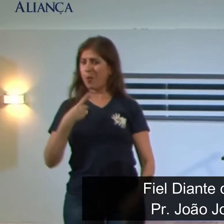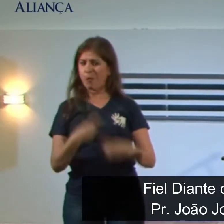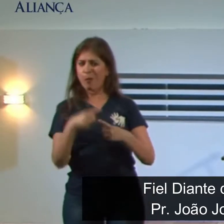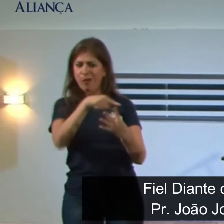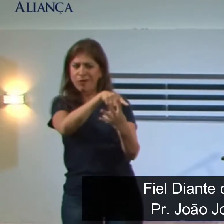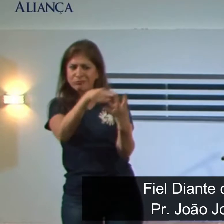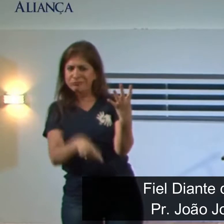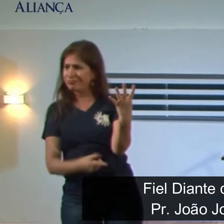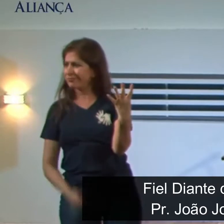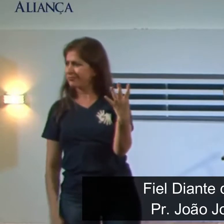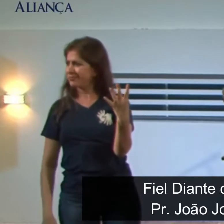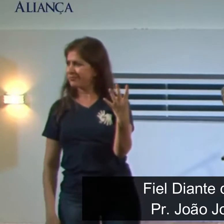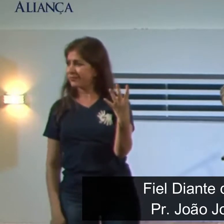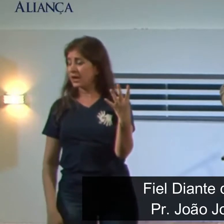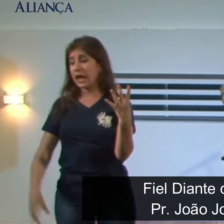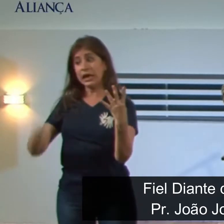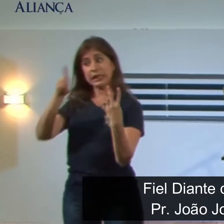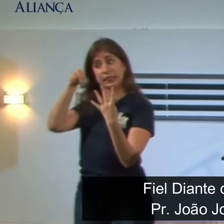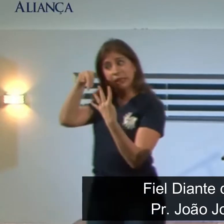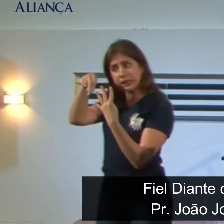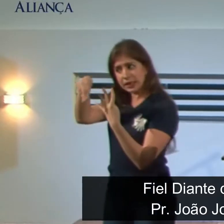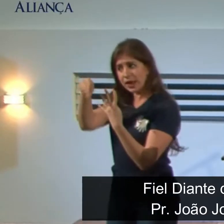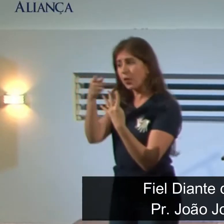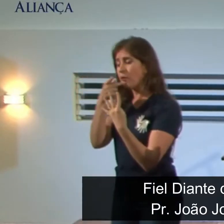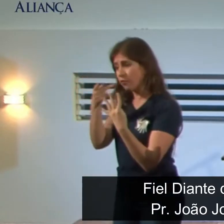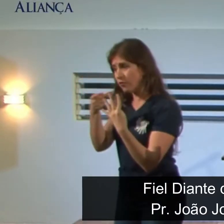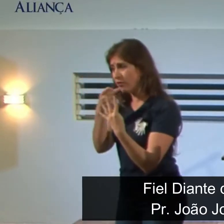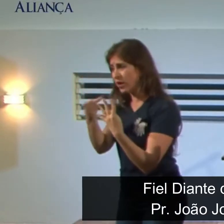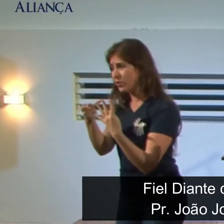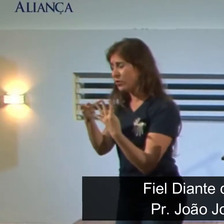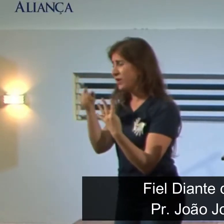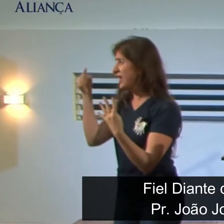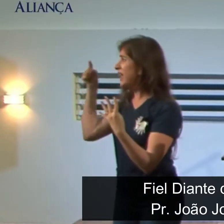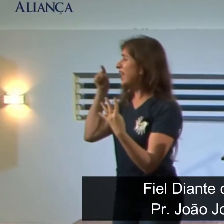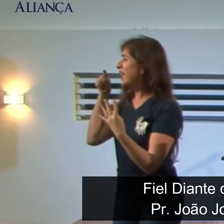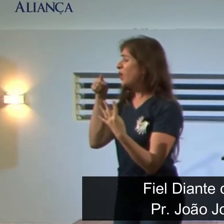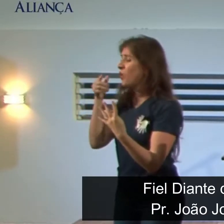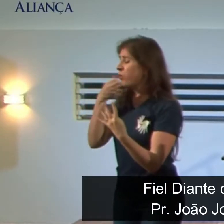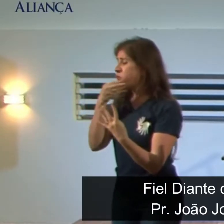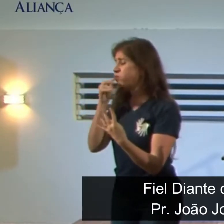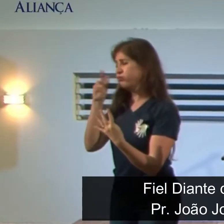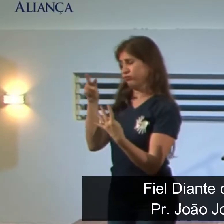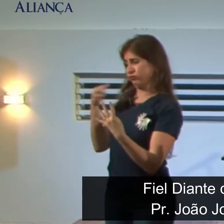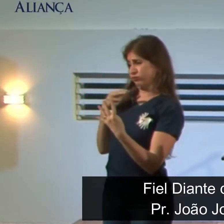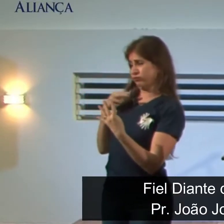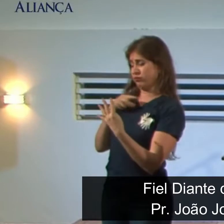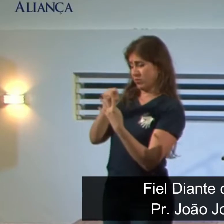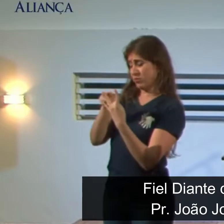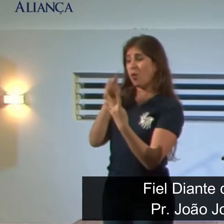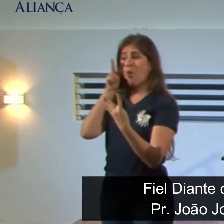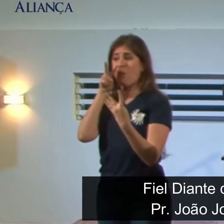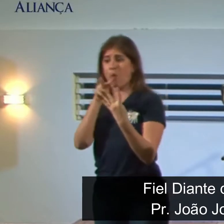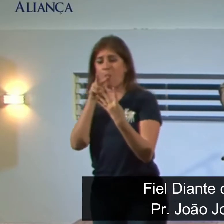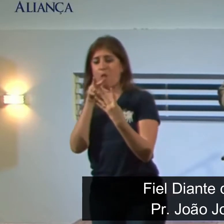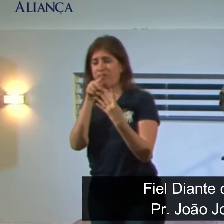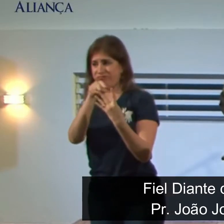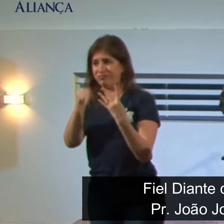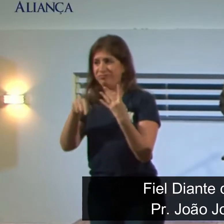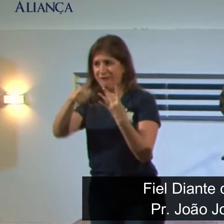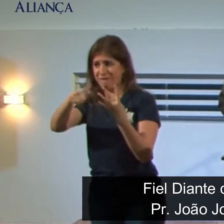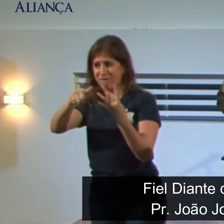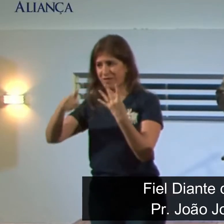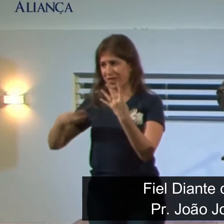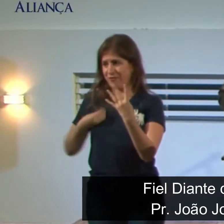Daniel disse então ao homem que o chefe dos oficiais tinha encarregado de cuidar de Daniel, Ananias, Misael e